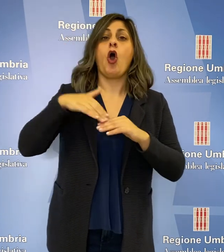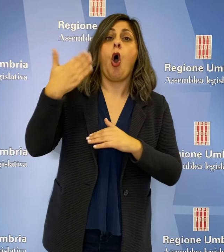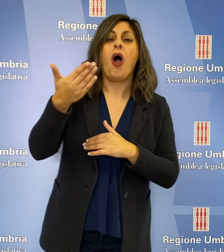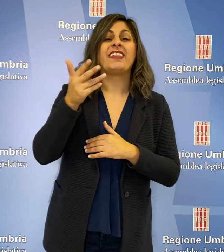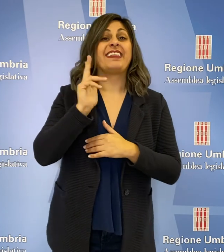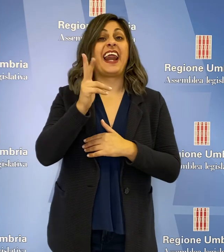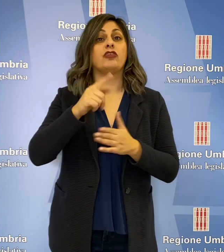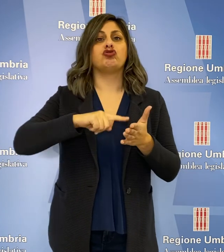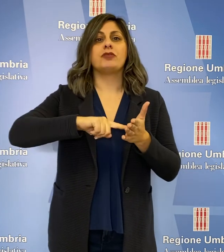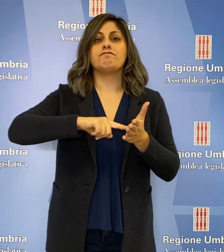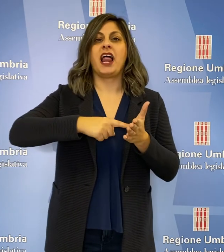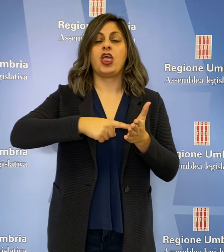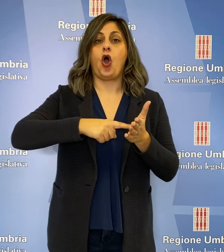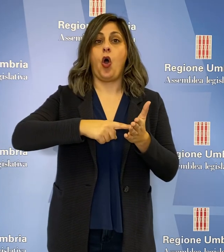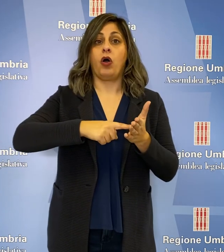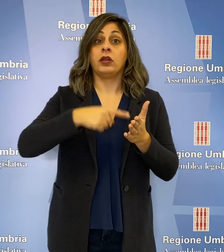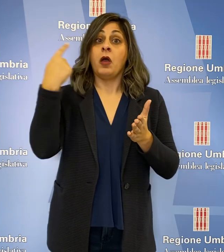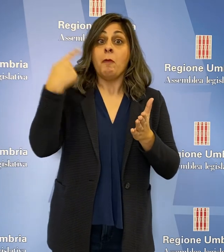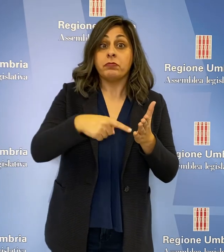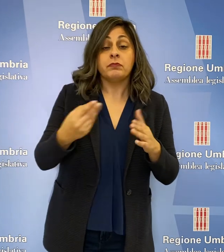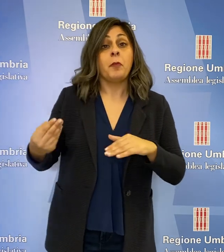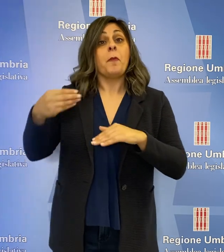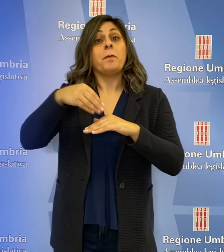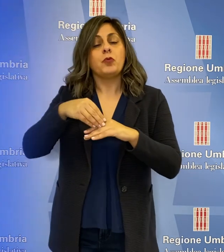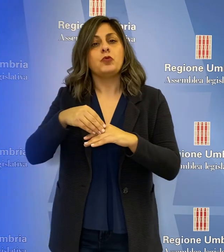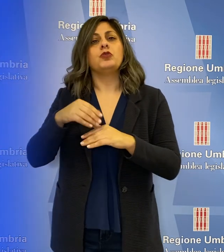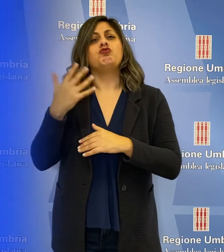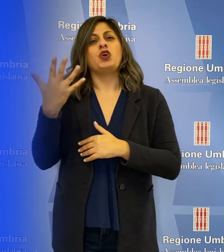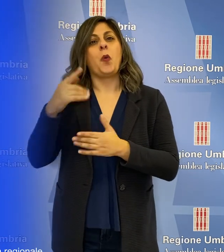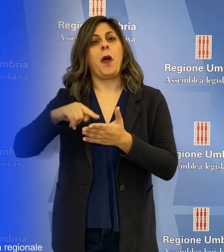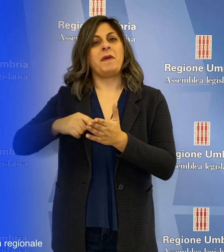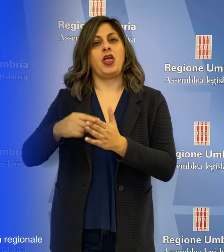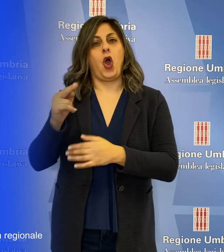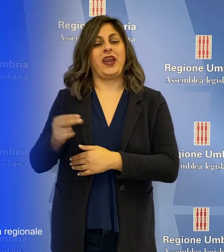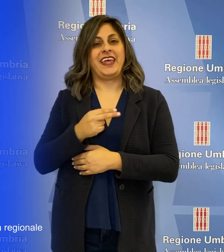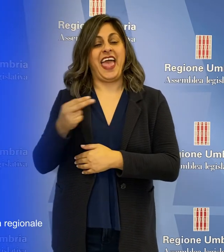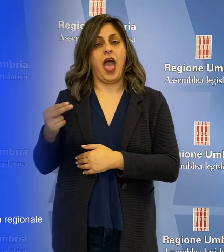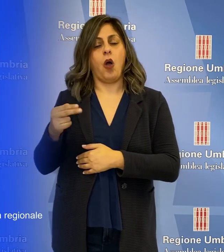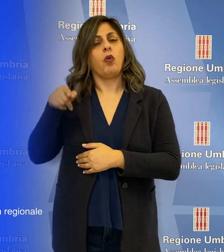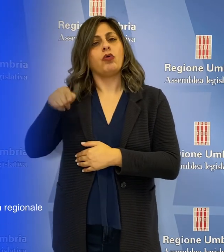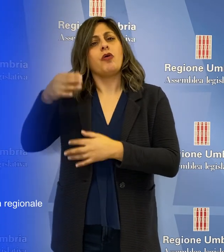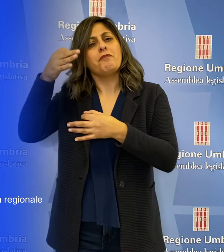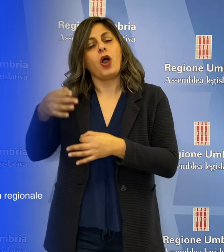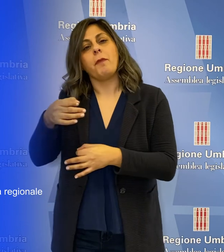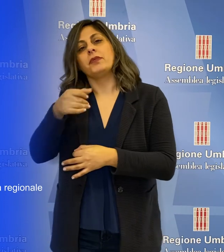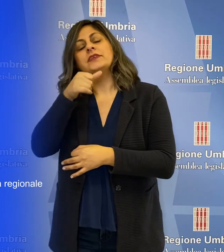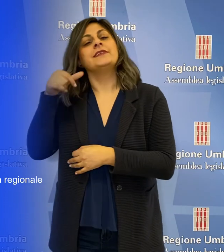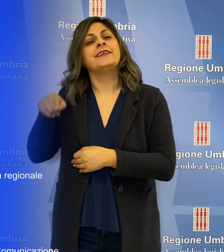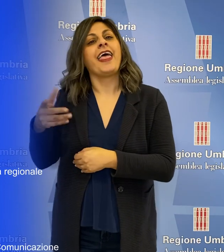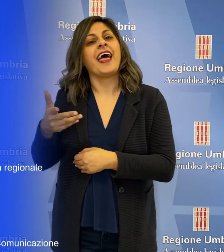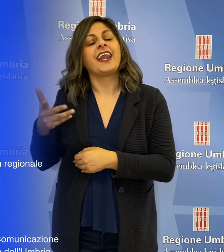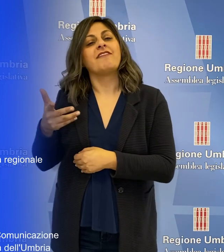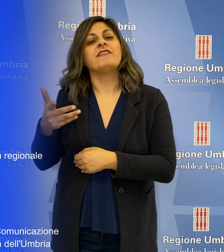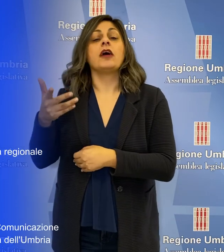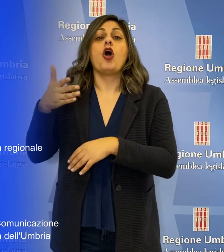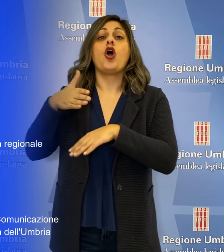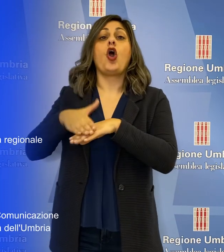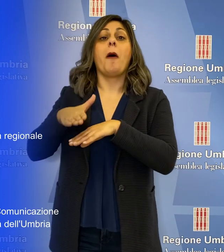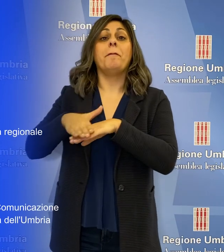oltre 13 milioni a cui si aggiungono ulteriori 5 milioni di euro relativamente al versante delle